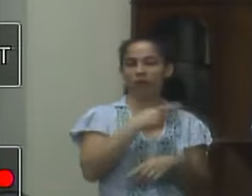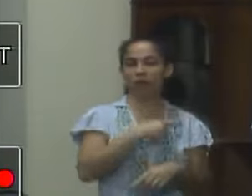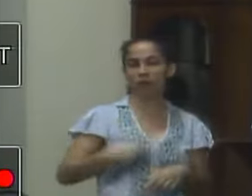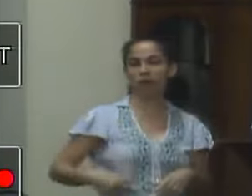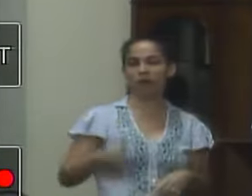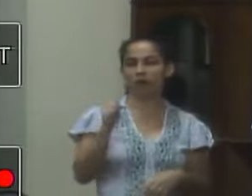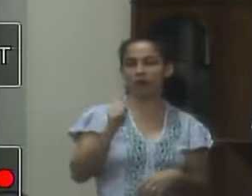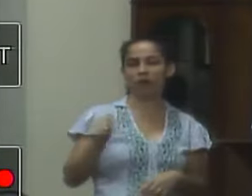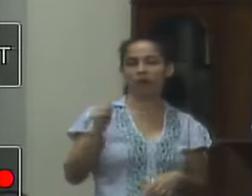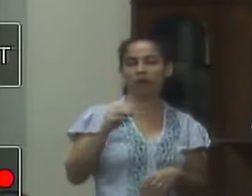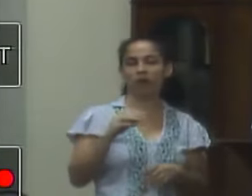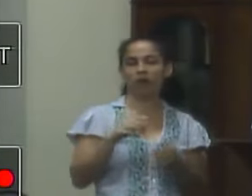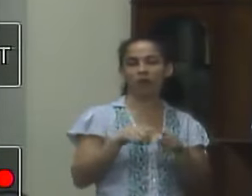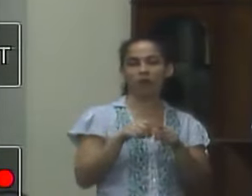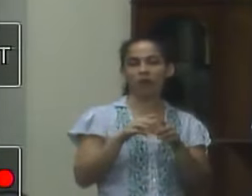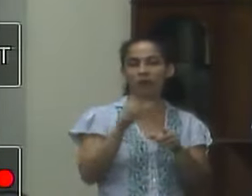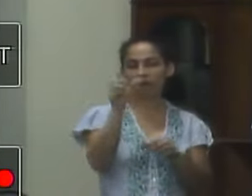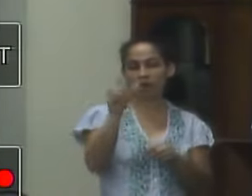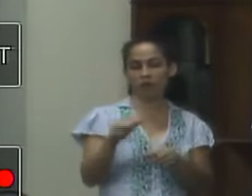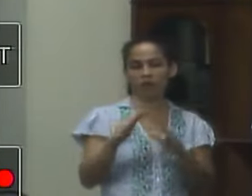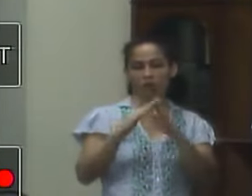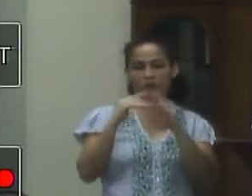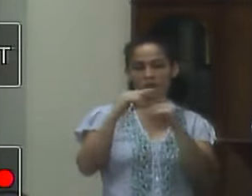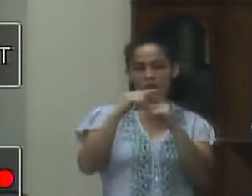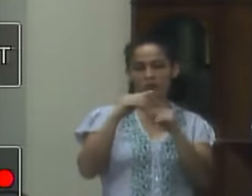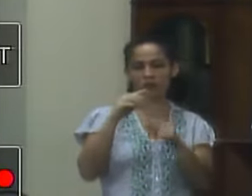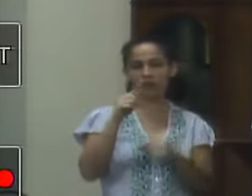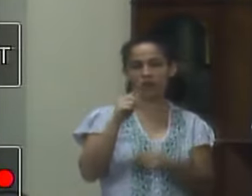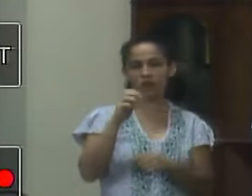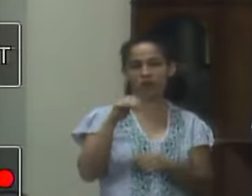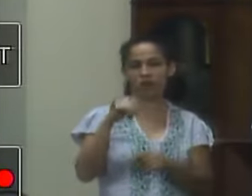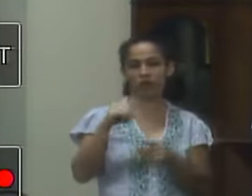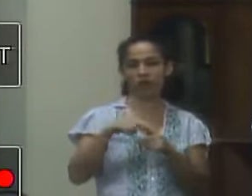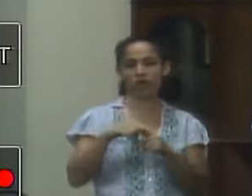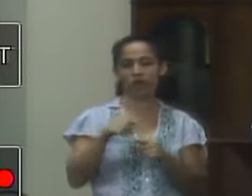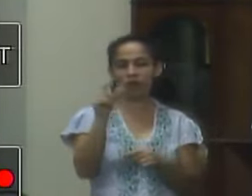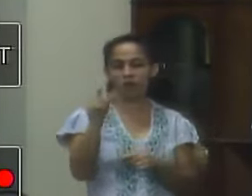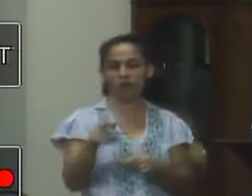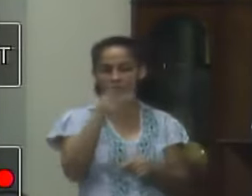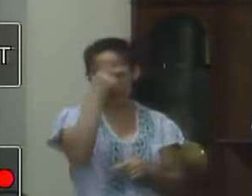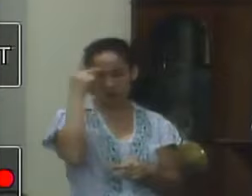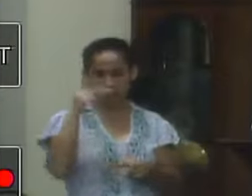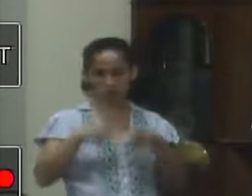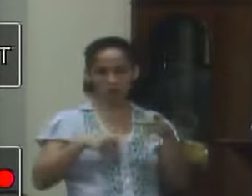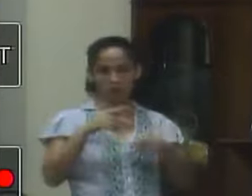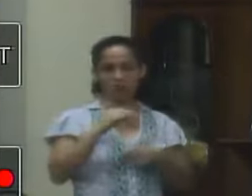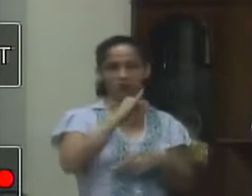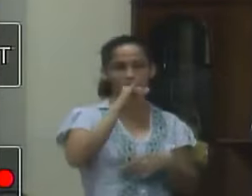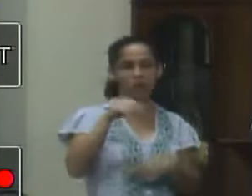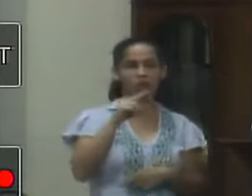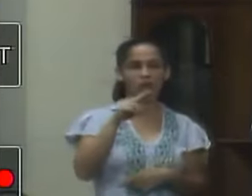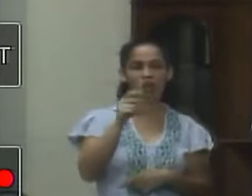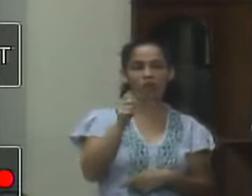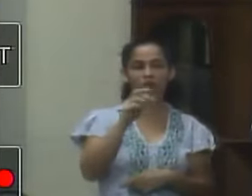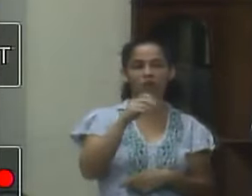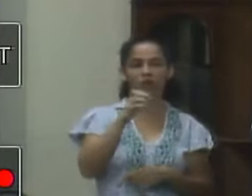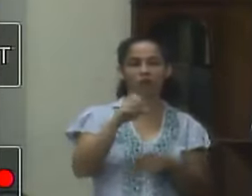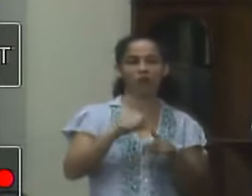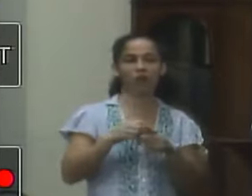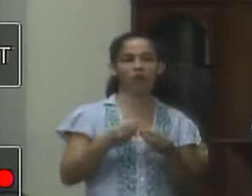Sônia com representantes da igreja a tia Geni com representante da sociedade civil o senhor Juarez para que